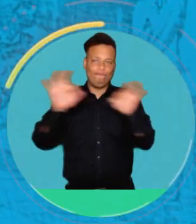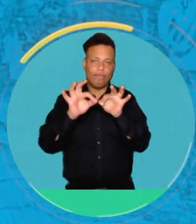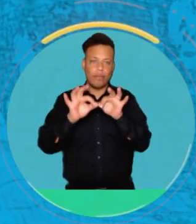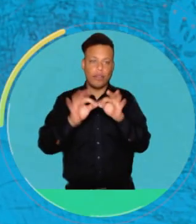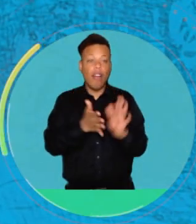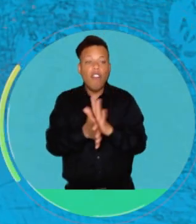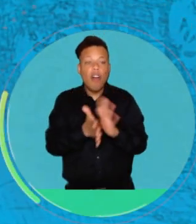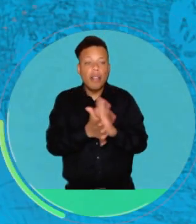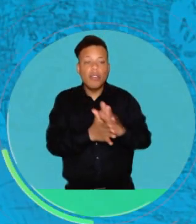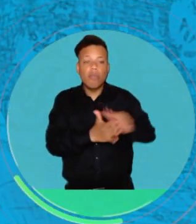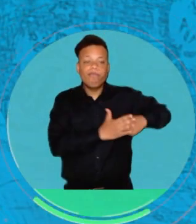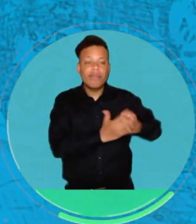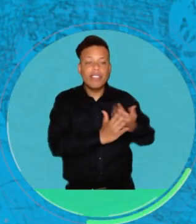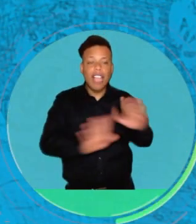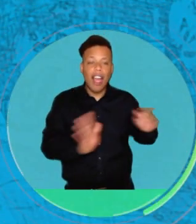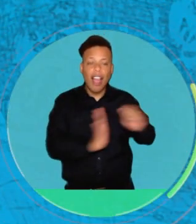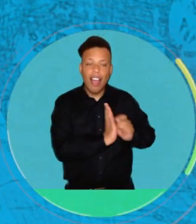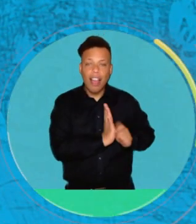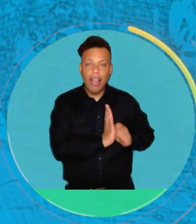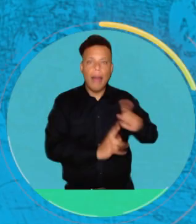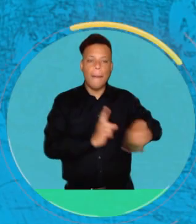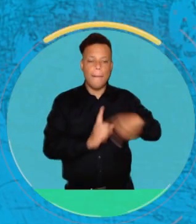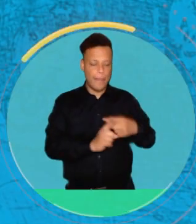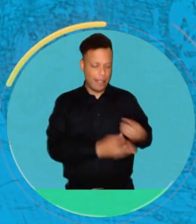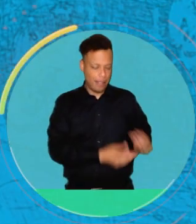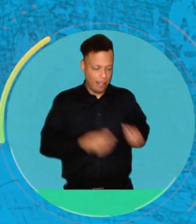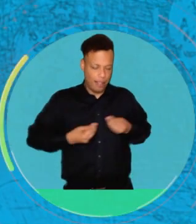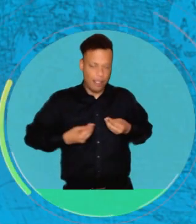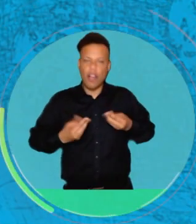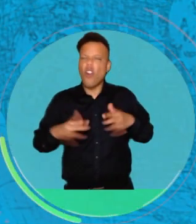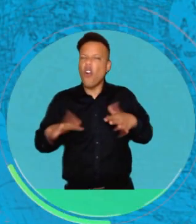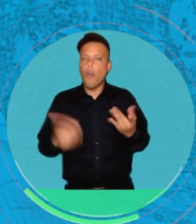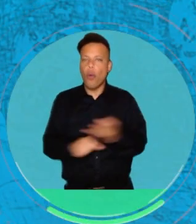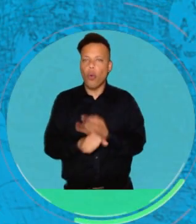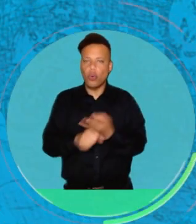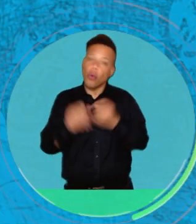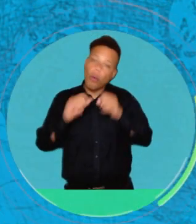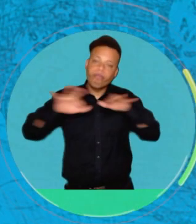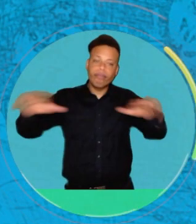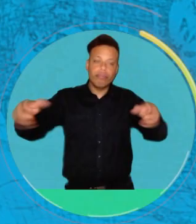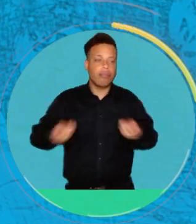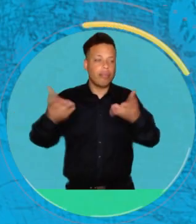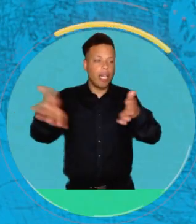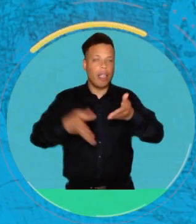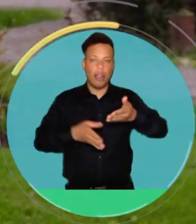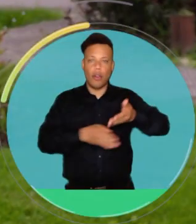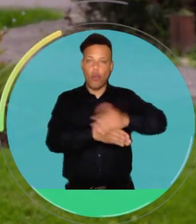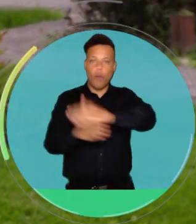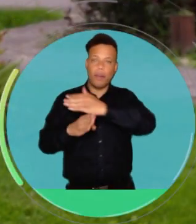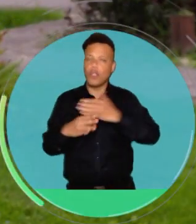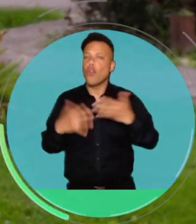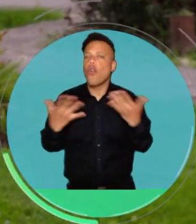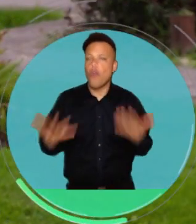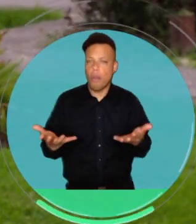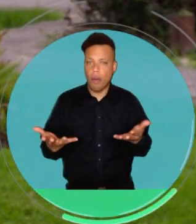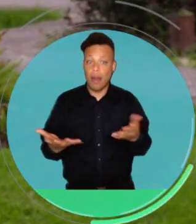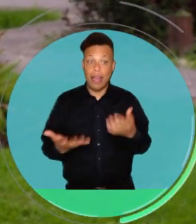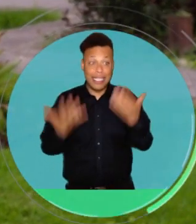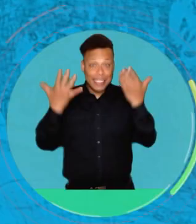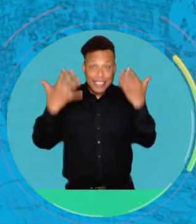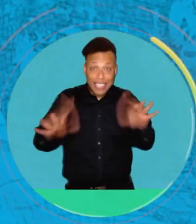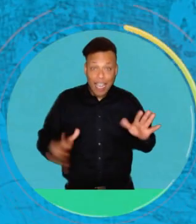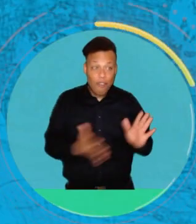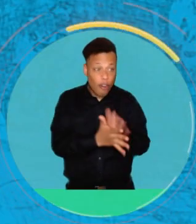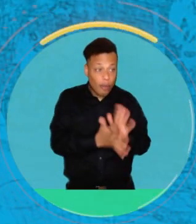también la idea de esto es generar una conciencia de que somos un país rico en recursos hídricos, pero está en